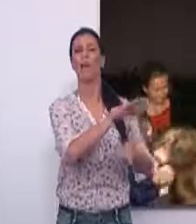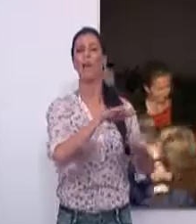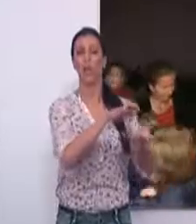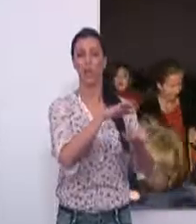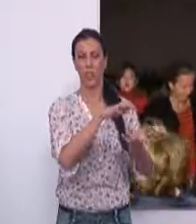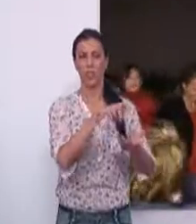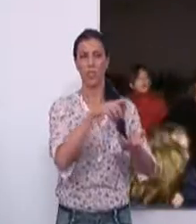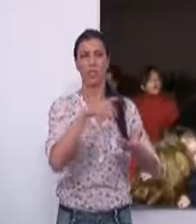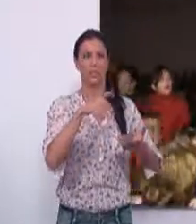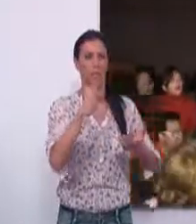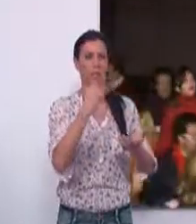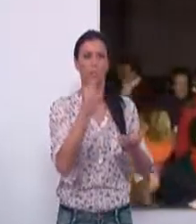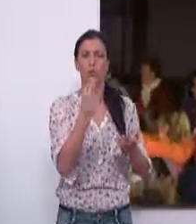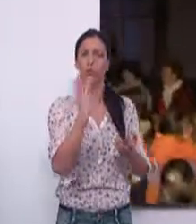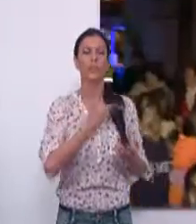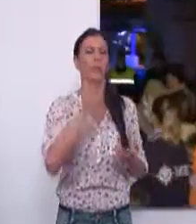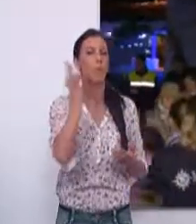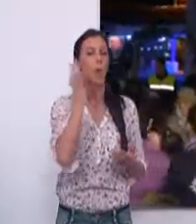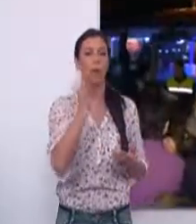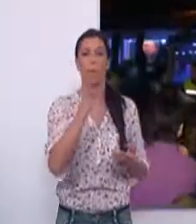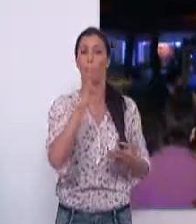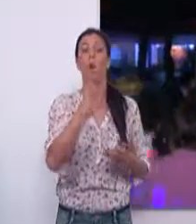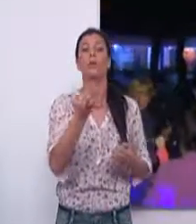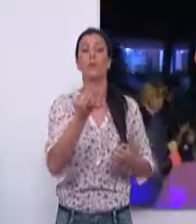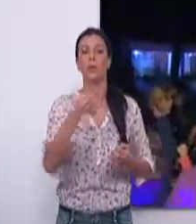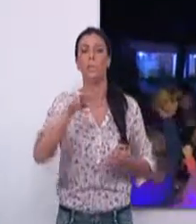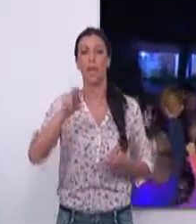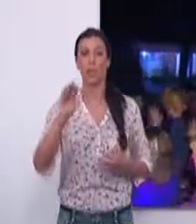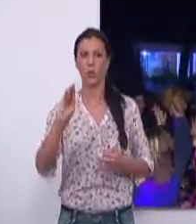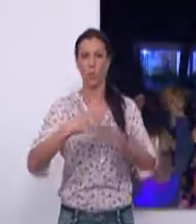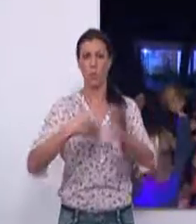violencia que experimenta las féminas a mano de sus parejas.